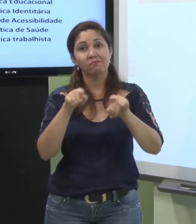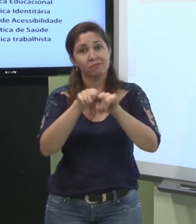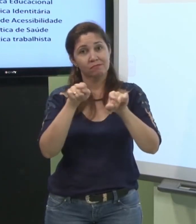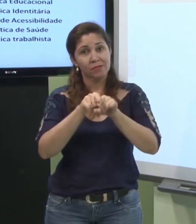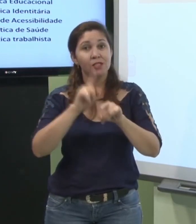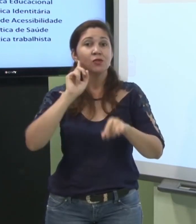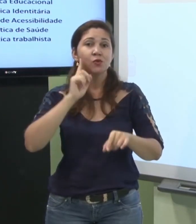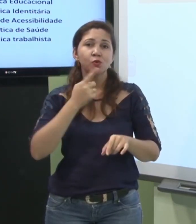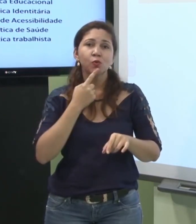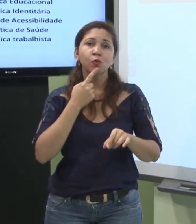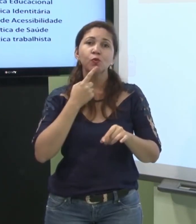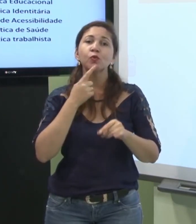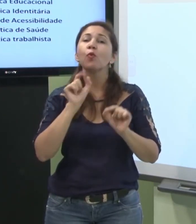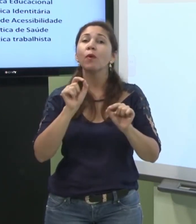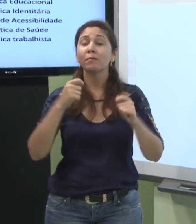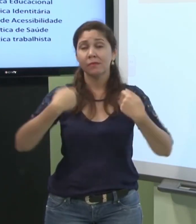língua de sinais para o surdo